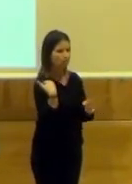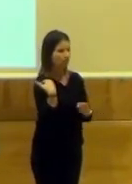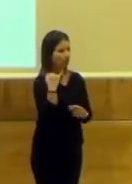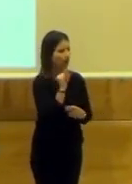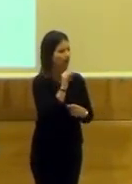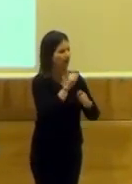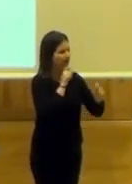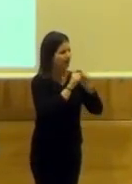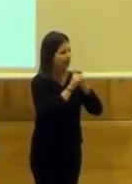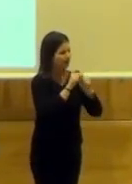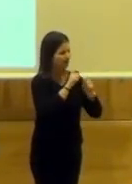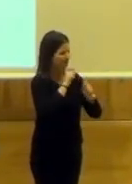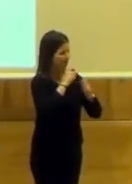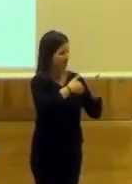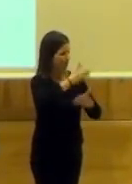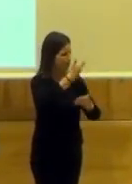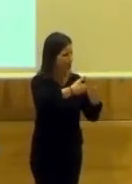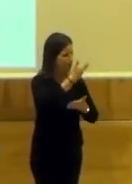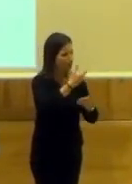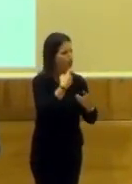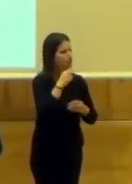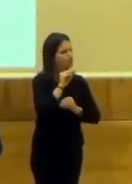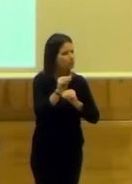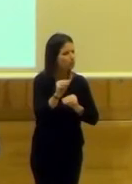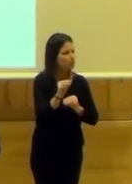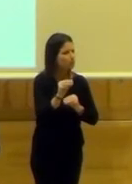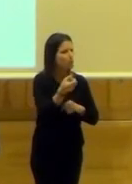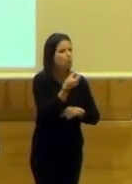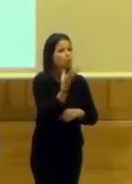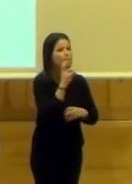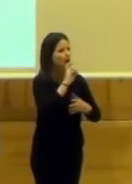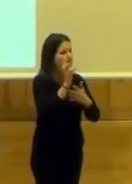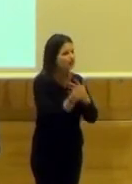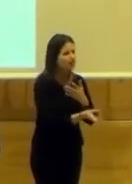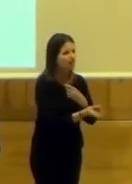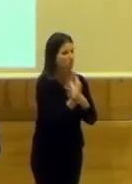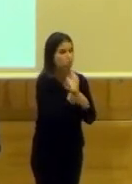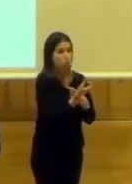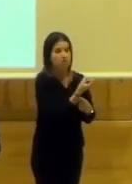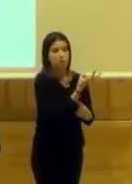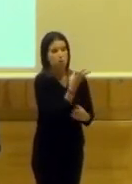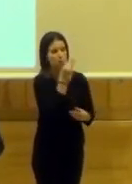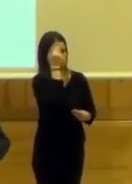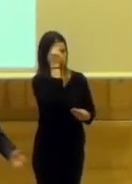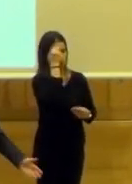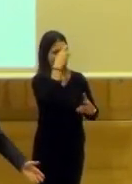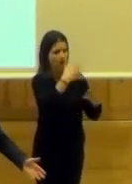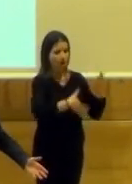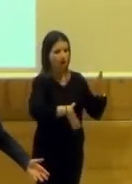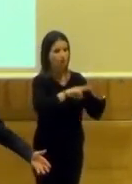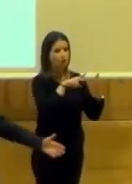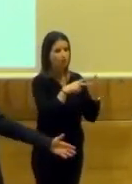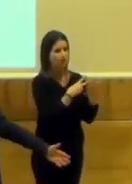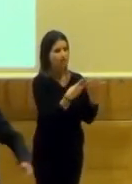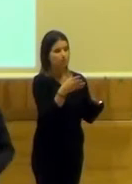una entrevista en el Ideal, preguntándome por cuántos números de actividades, no le digo a cito de la memoria de gestión 2017, porque